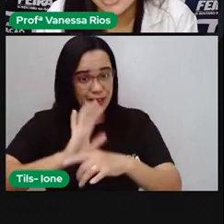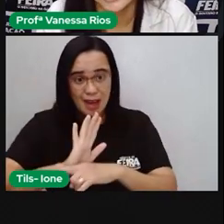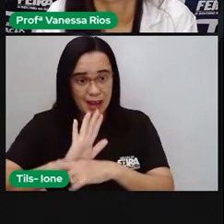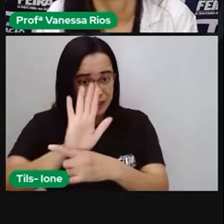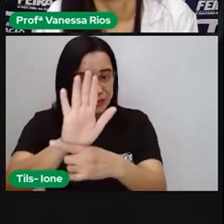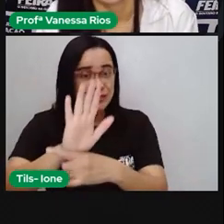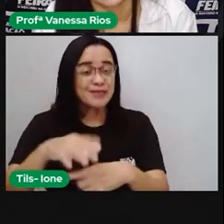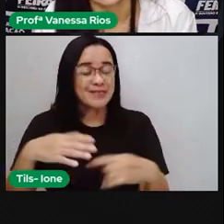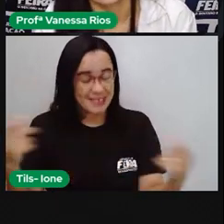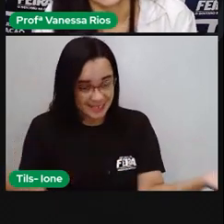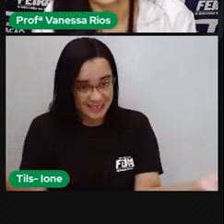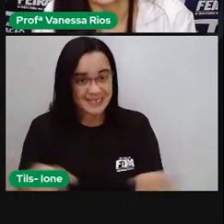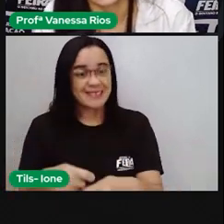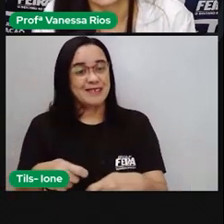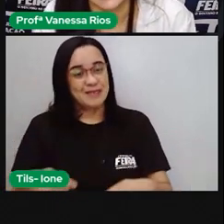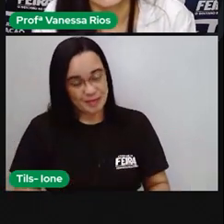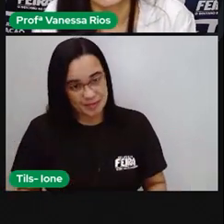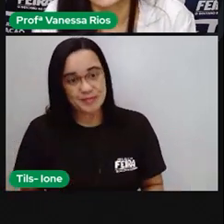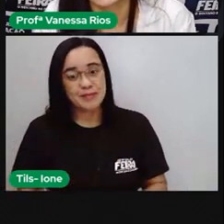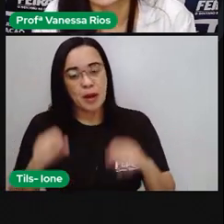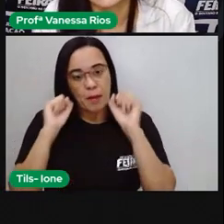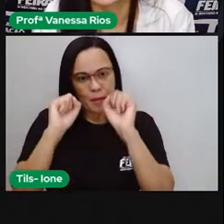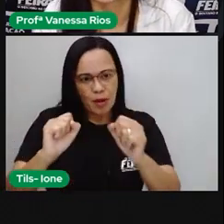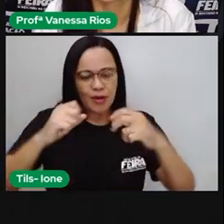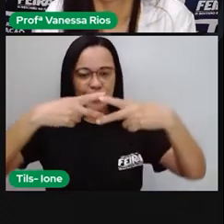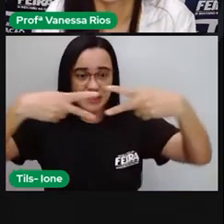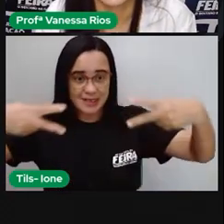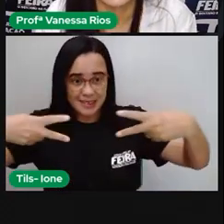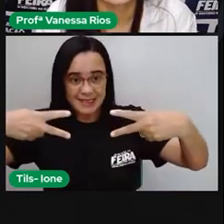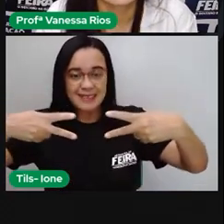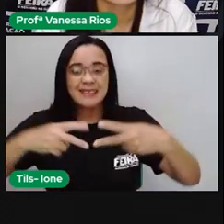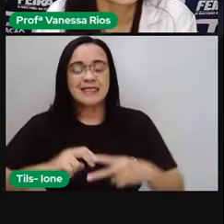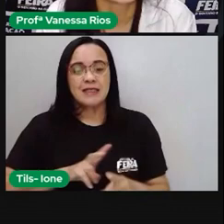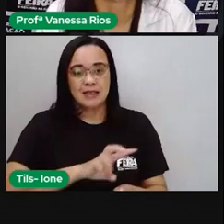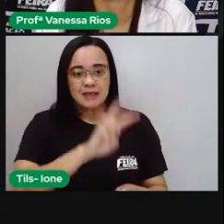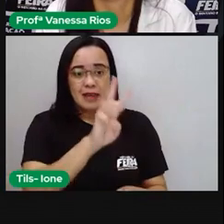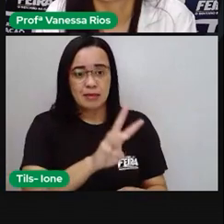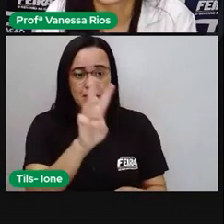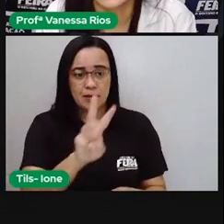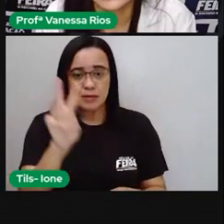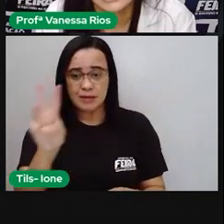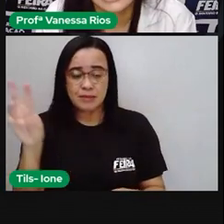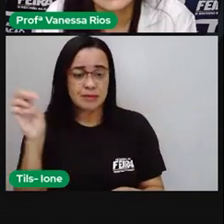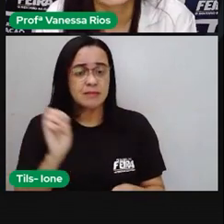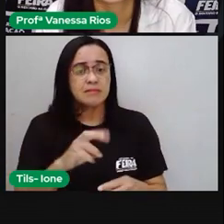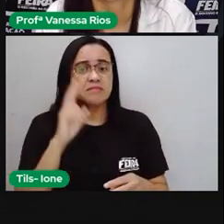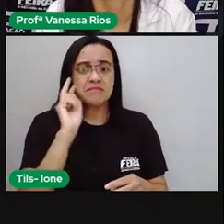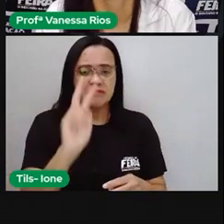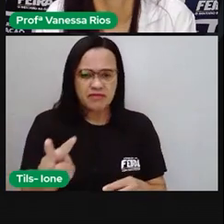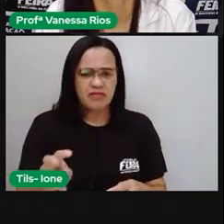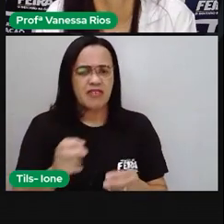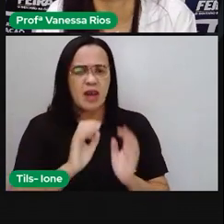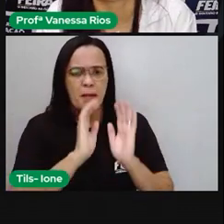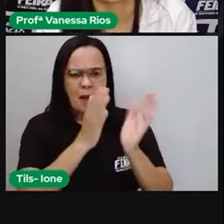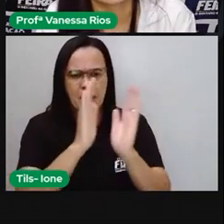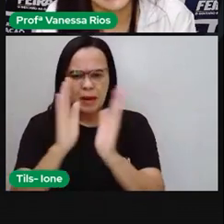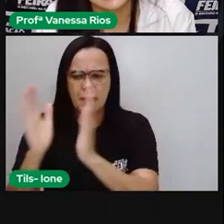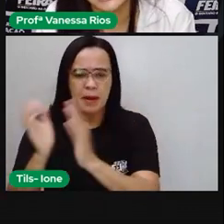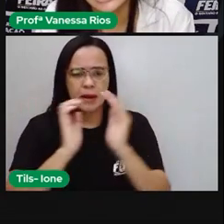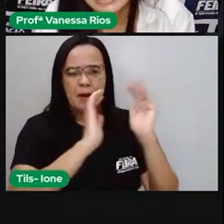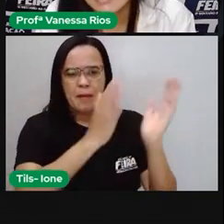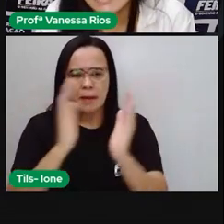vantagem. A gente pode acessar aí bibliotecas virtuais, com coletâneas, né? De livros, com muitos